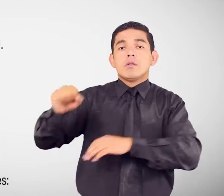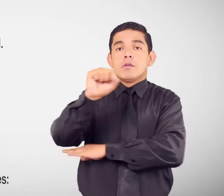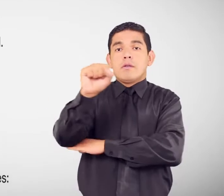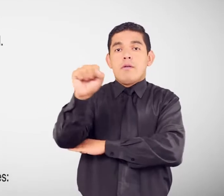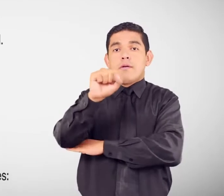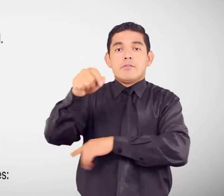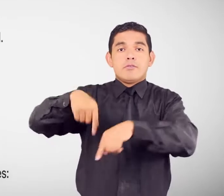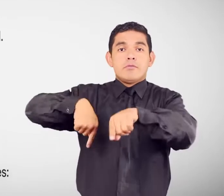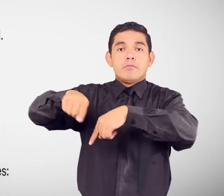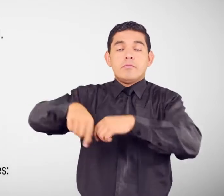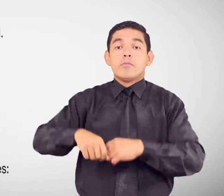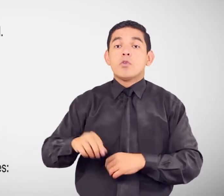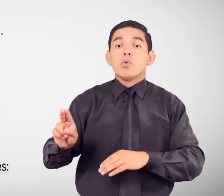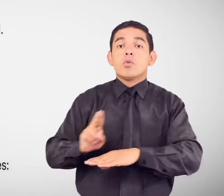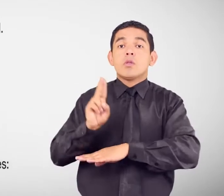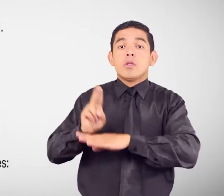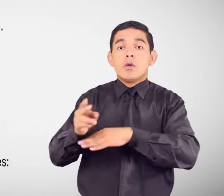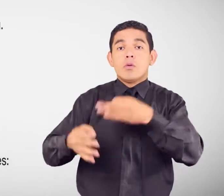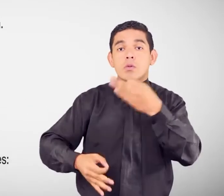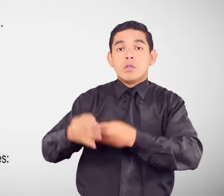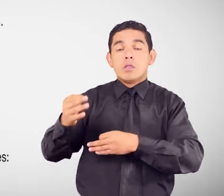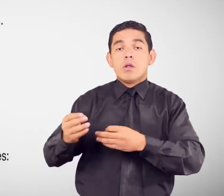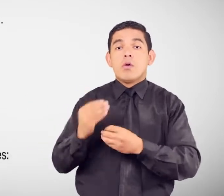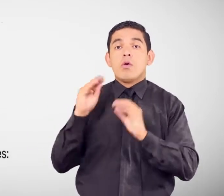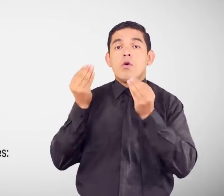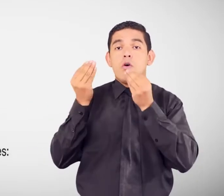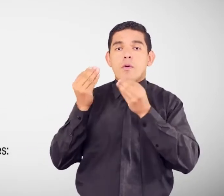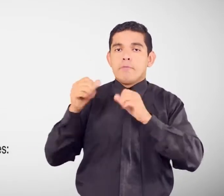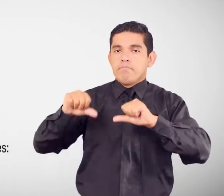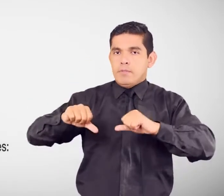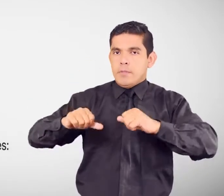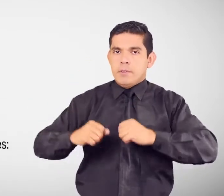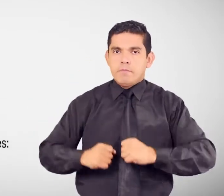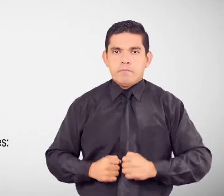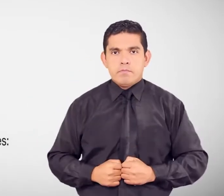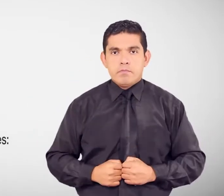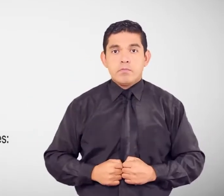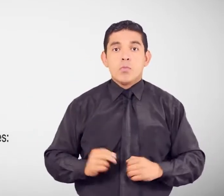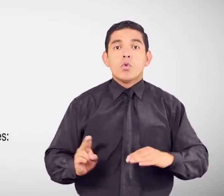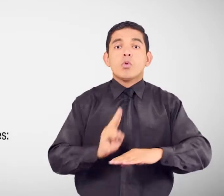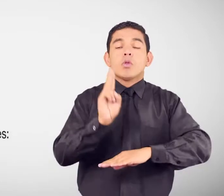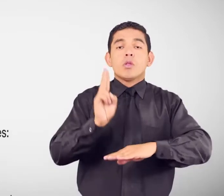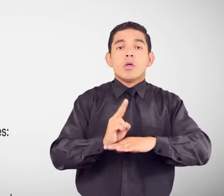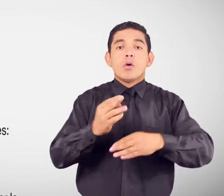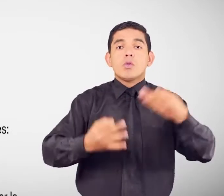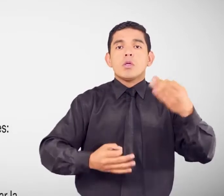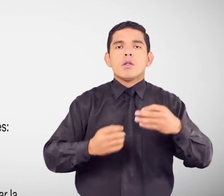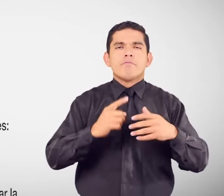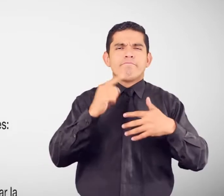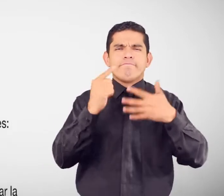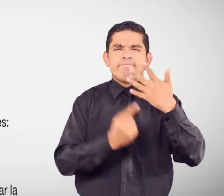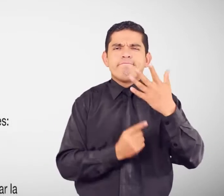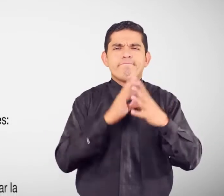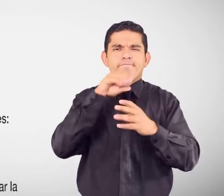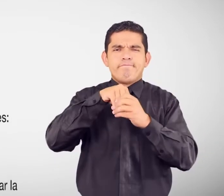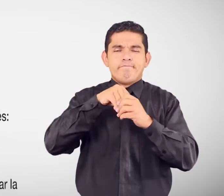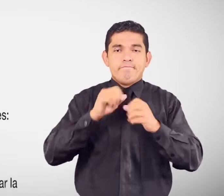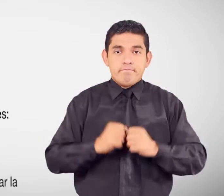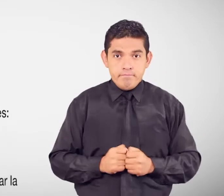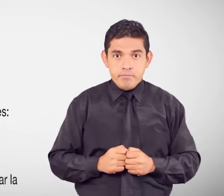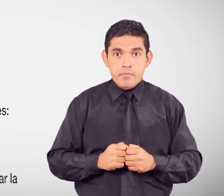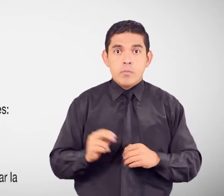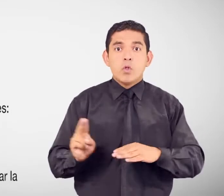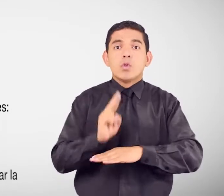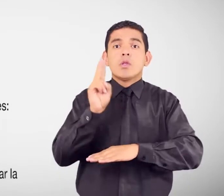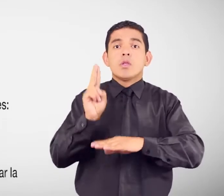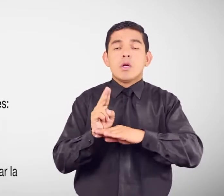Unidad judicial de adolescentes y infractores Unidades judiciales multicompetentes Unidad judicial